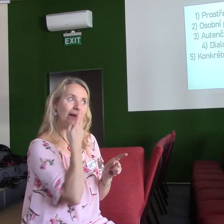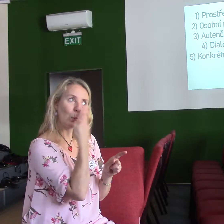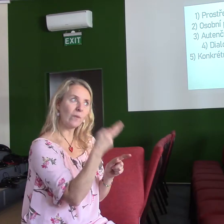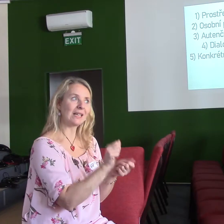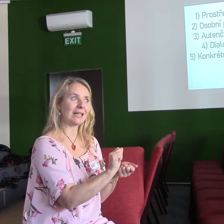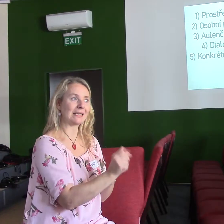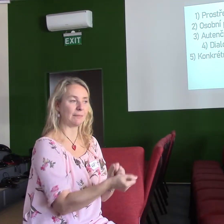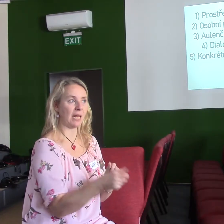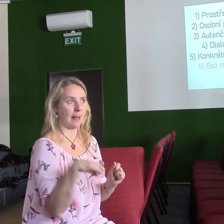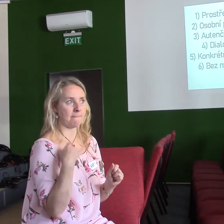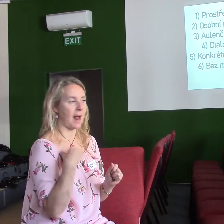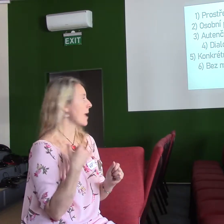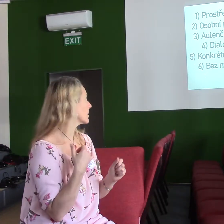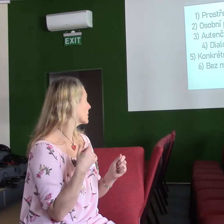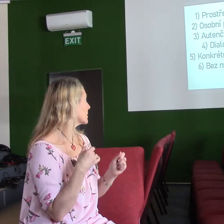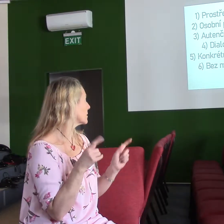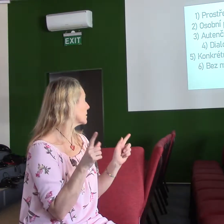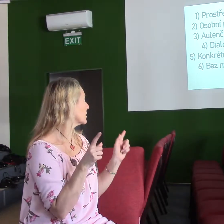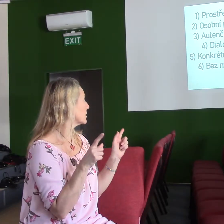Dál. Klik.